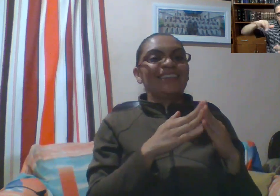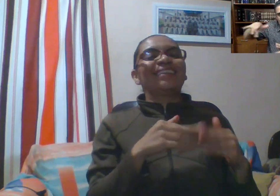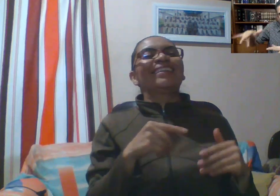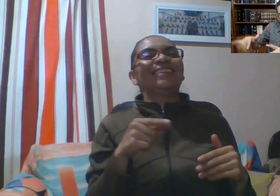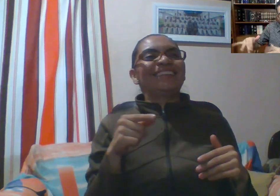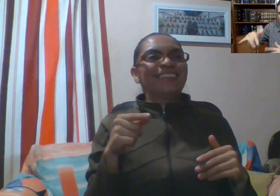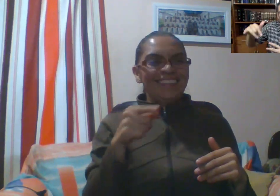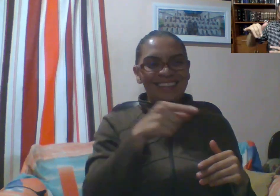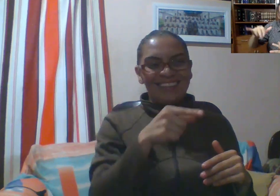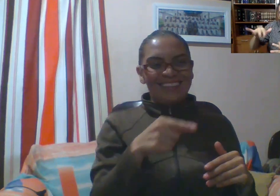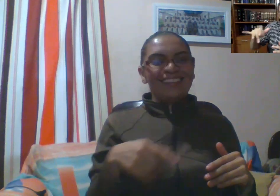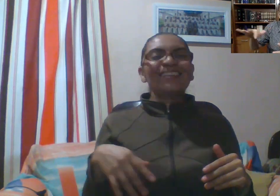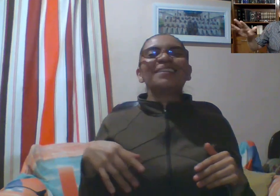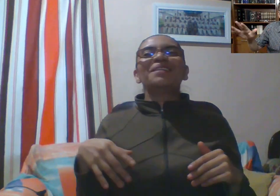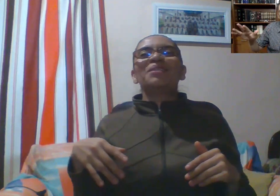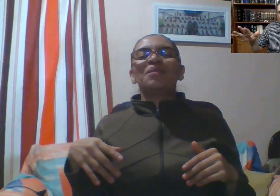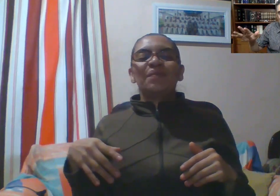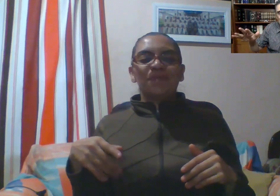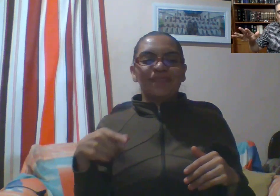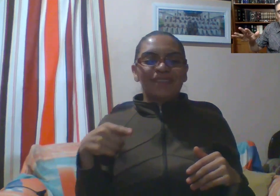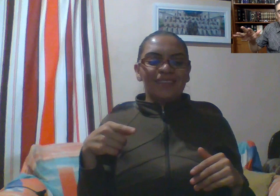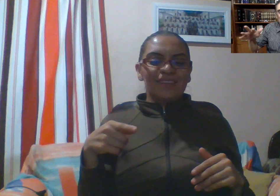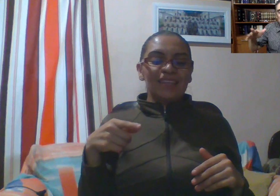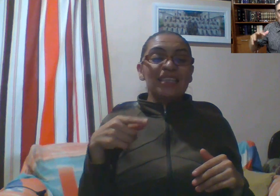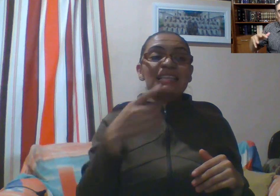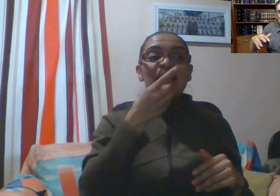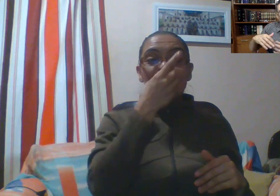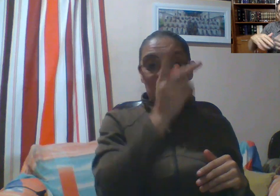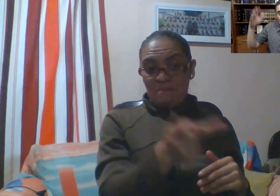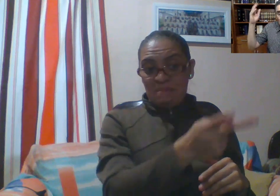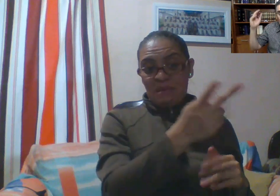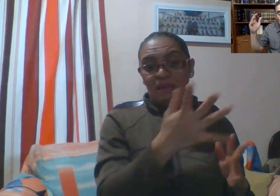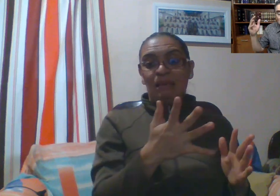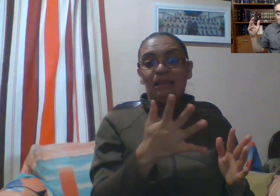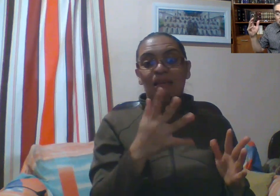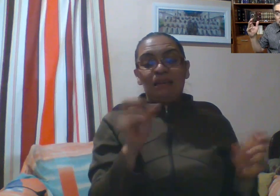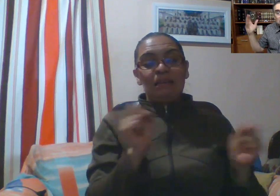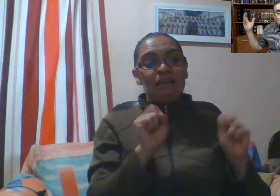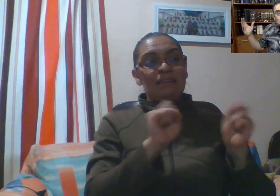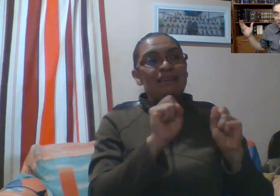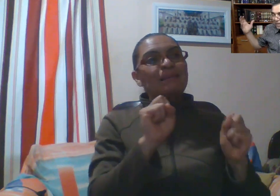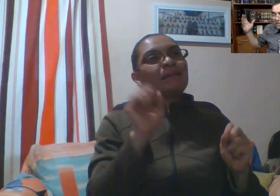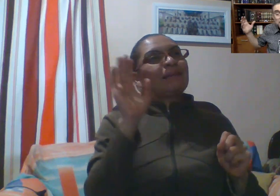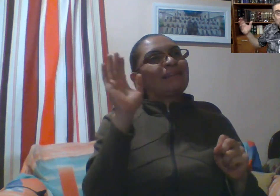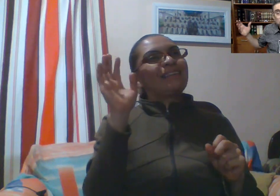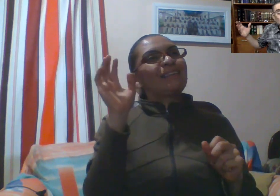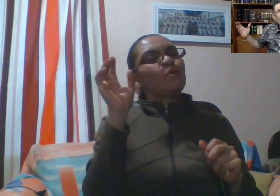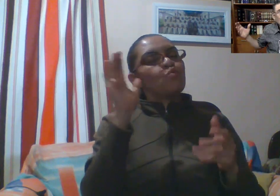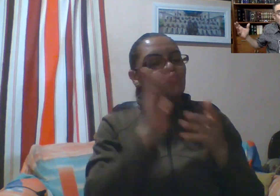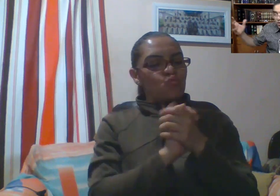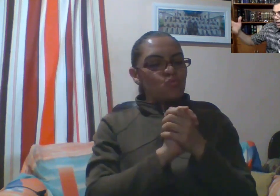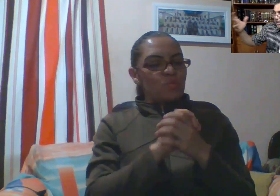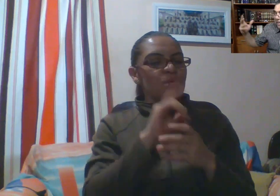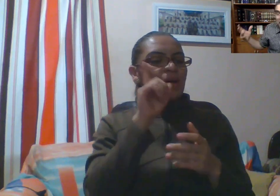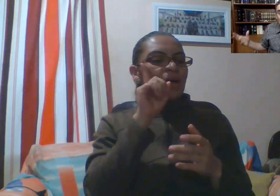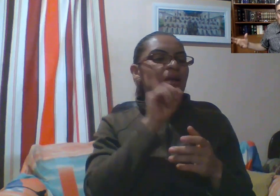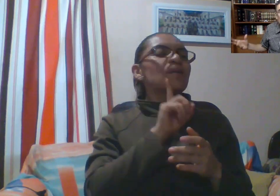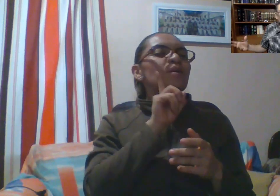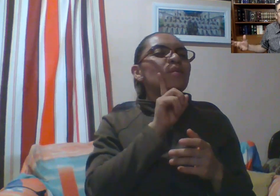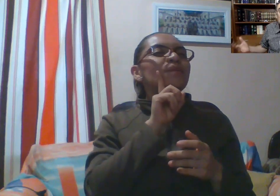así. No sé cómo es, perdón. Y sale corriendo a su casa. Vieja, mátate el chivo. O traete el creado para que mate el chivo.